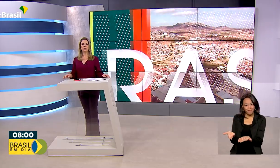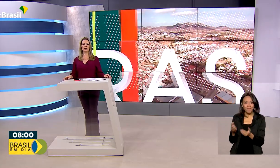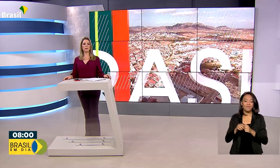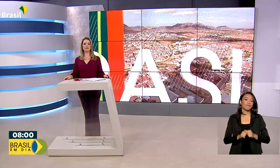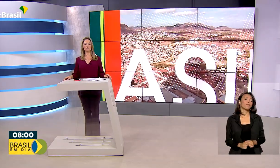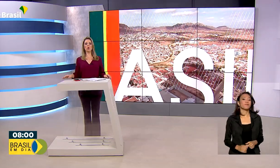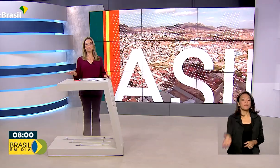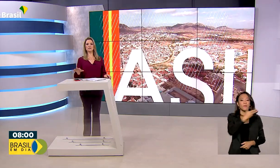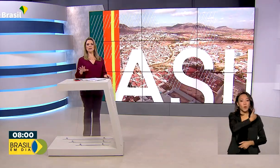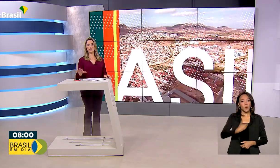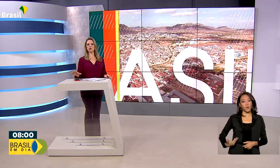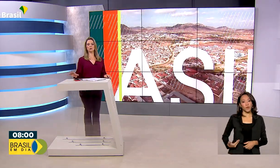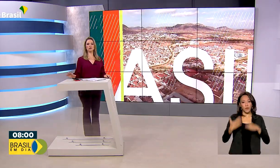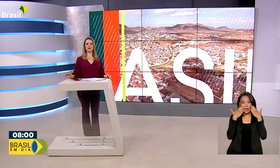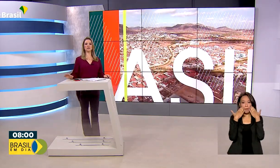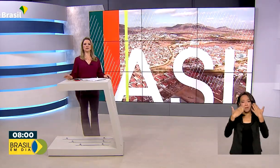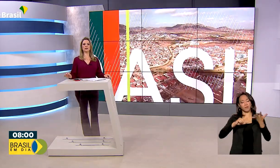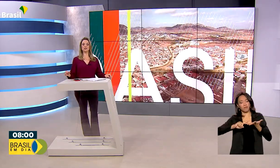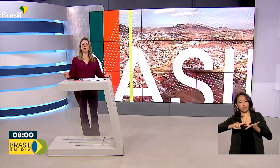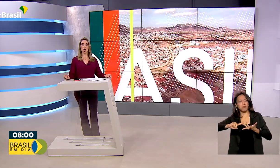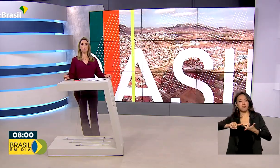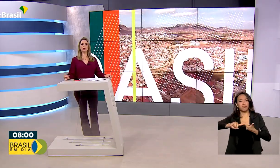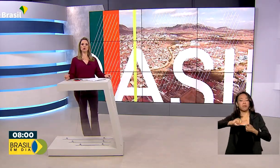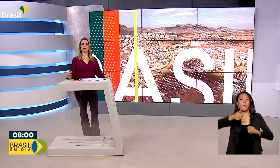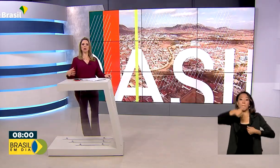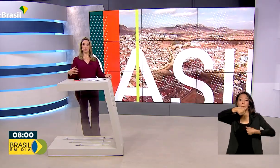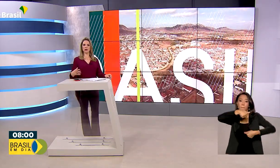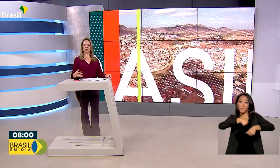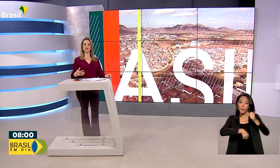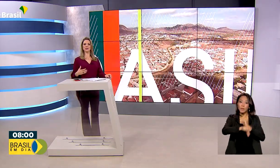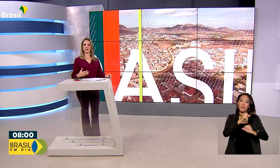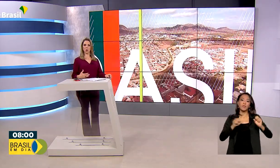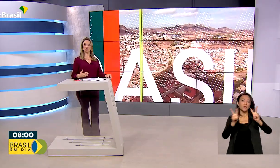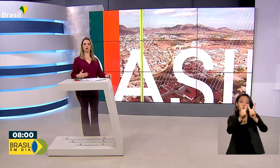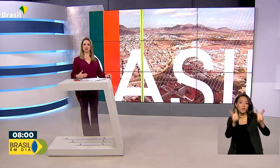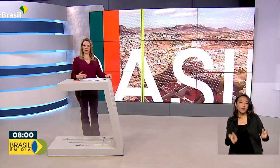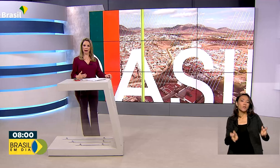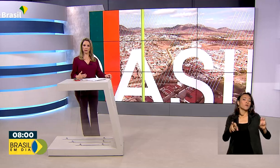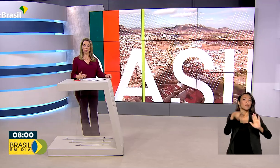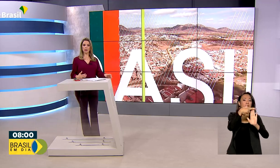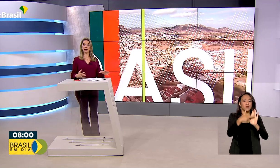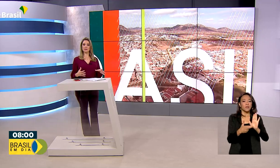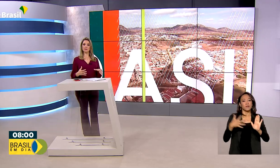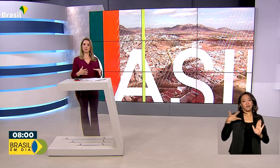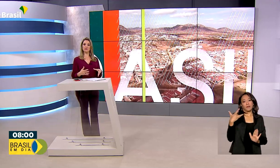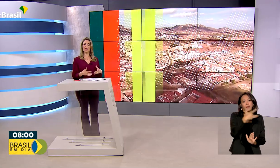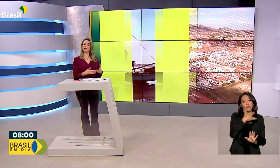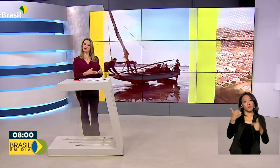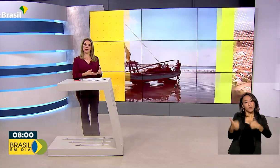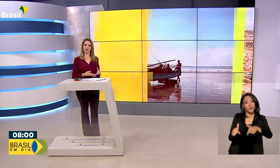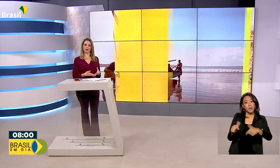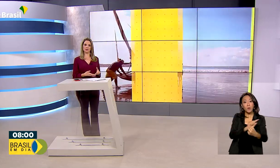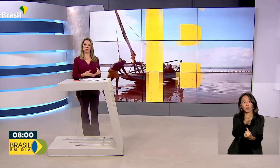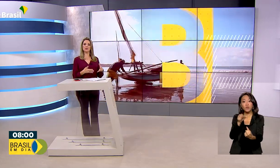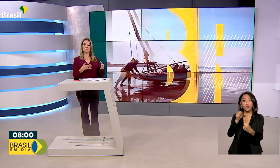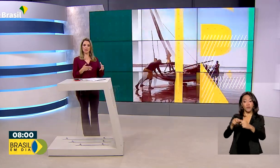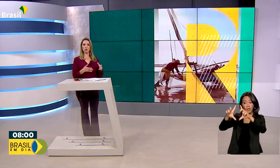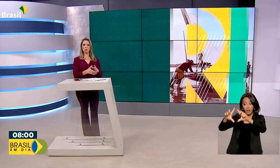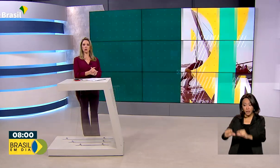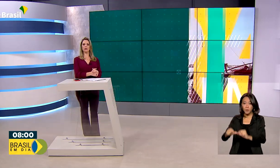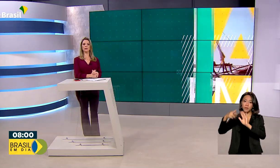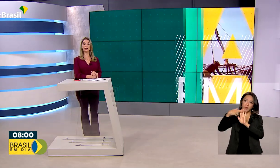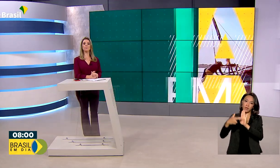O governo apresentou uma série de mudanças nas normas de segurança e saúde do trabalho para simplificar as regras,